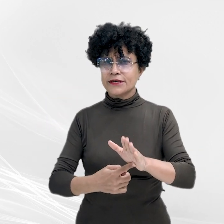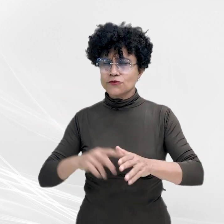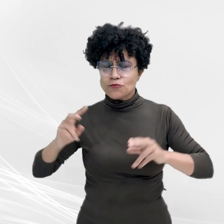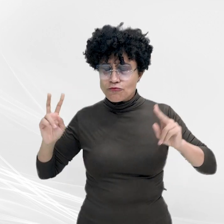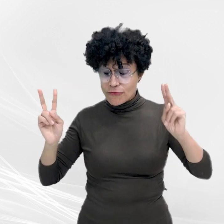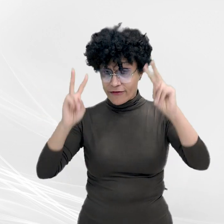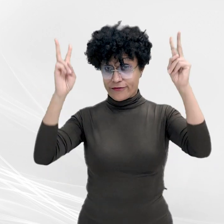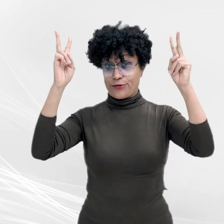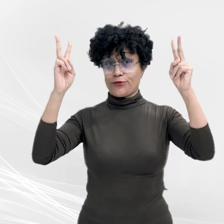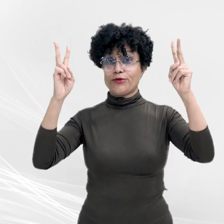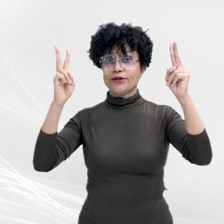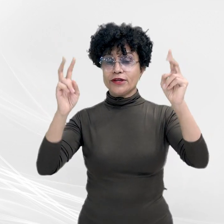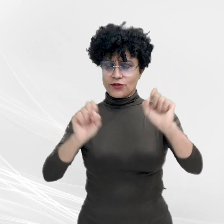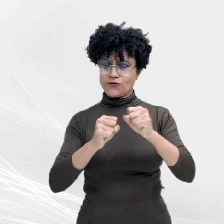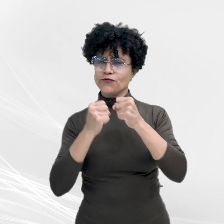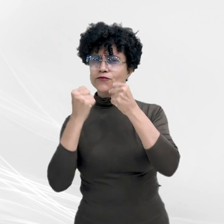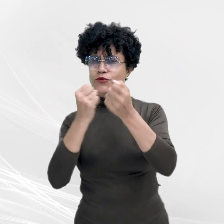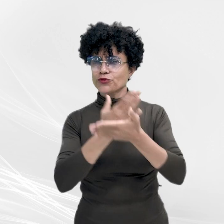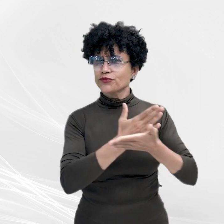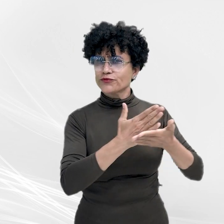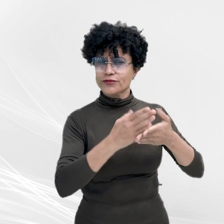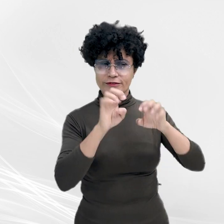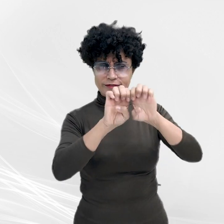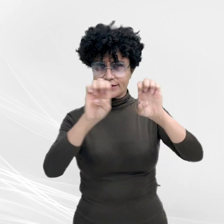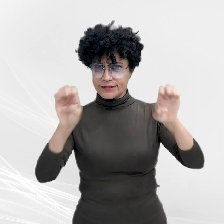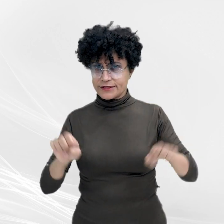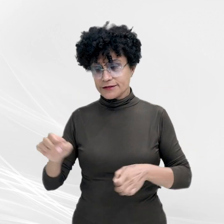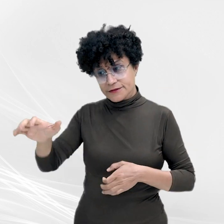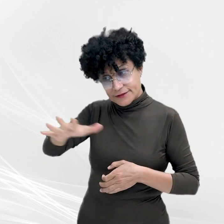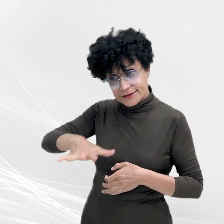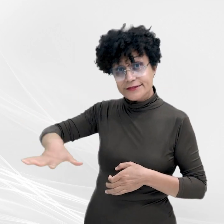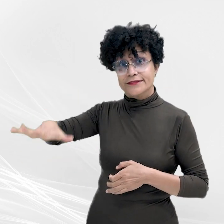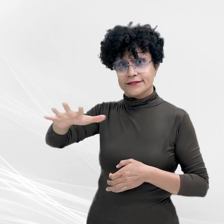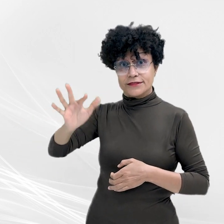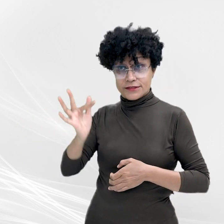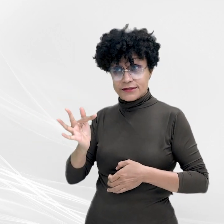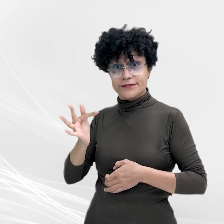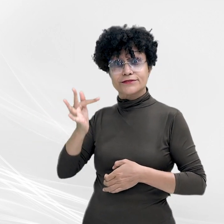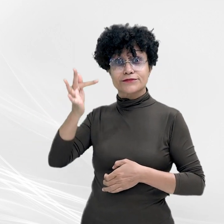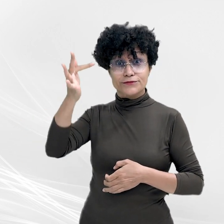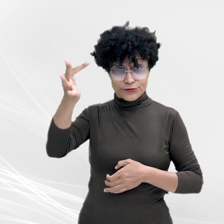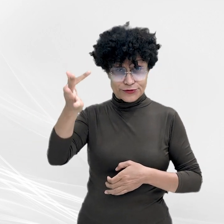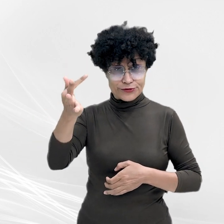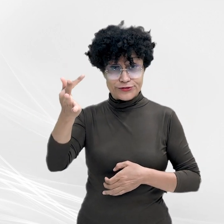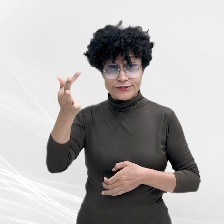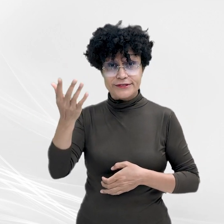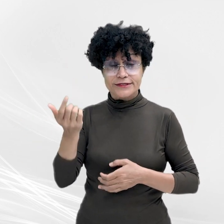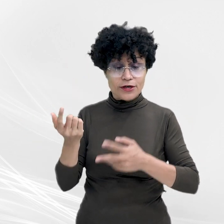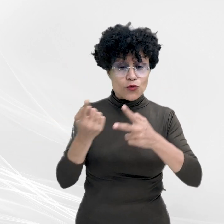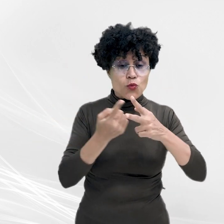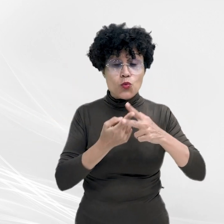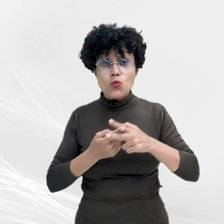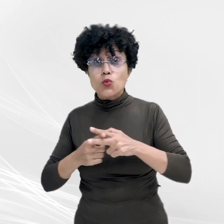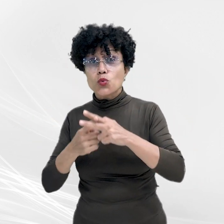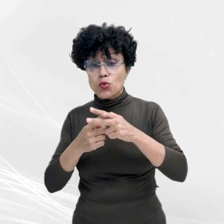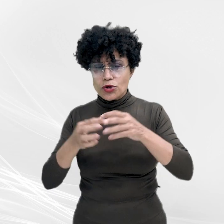É o início do fortalecimento e estruturação do parque, que futuramente implicará na regularização